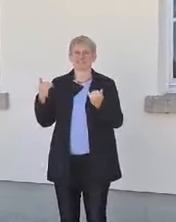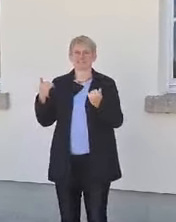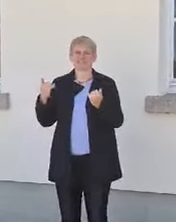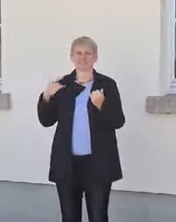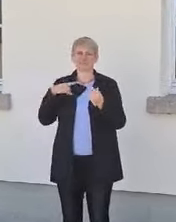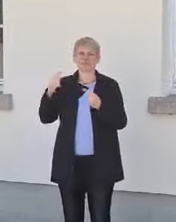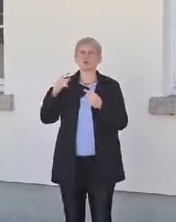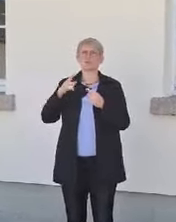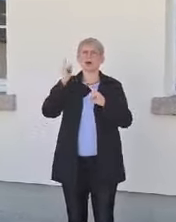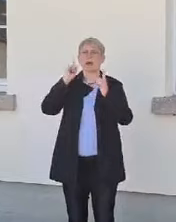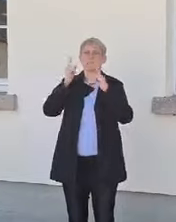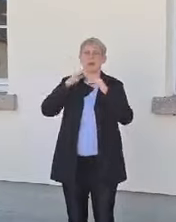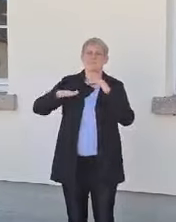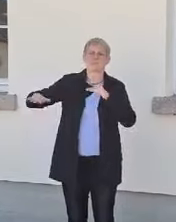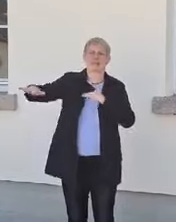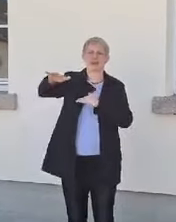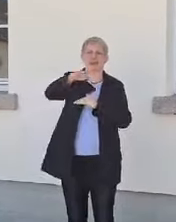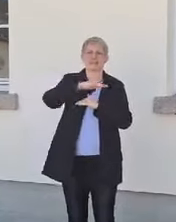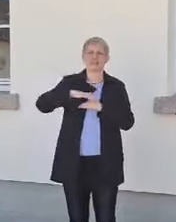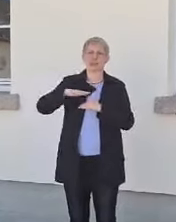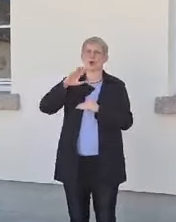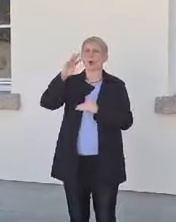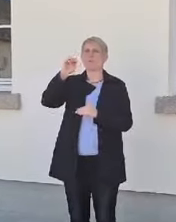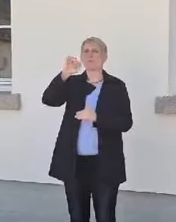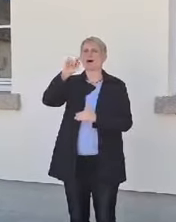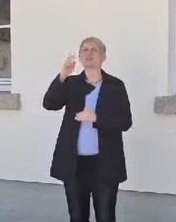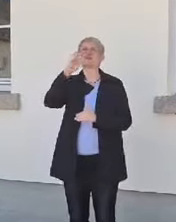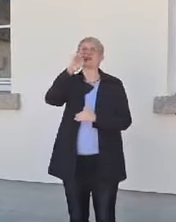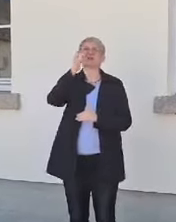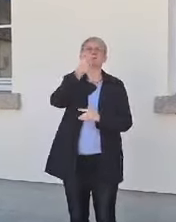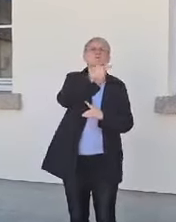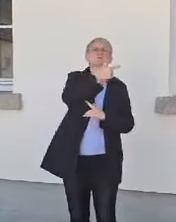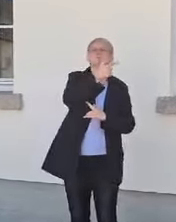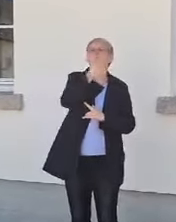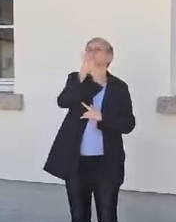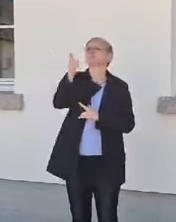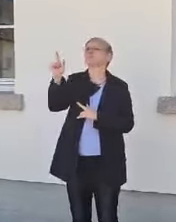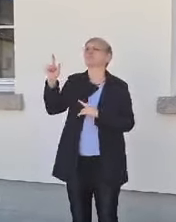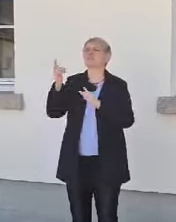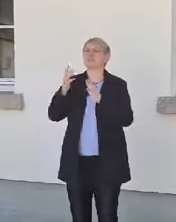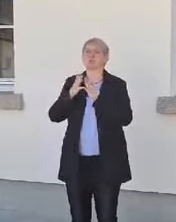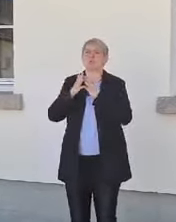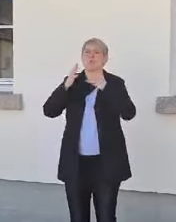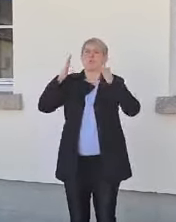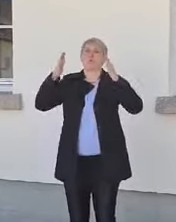Appellplatz und Max versucht eben einen Eindruck zu geben, wie groß dieses Gelände tatsächlich ist.